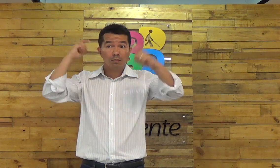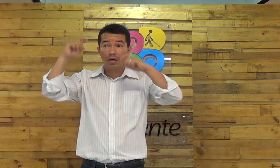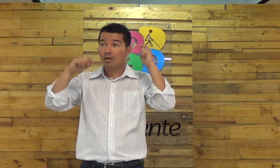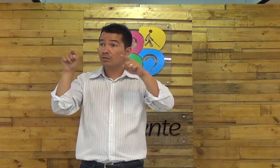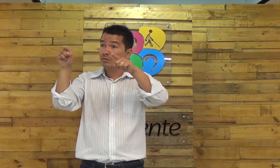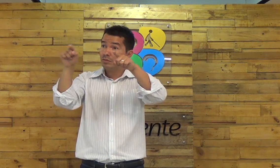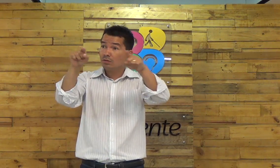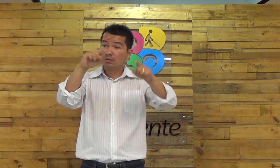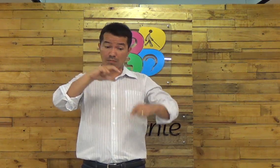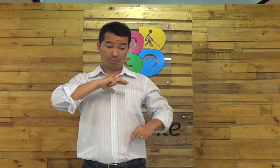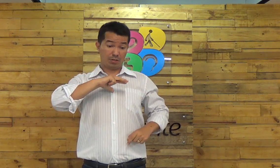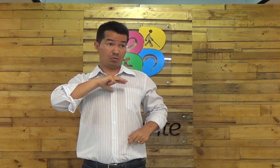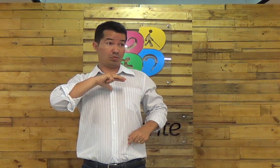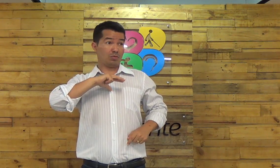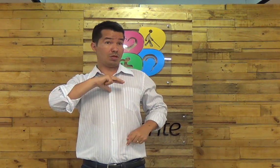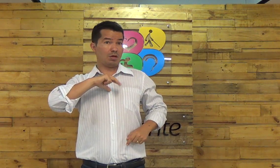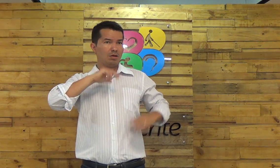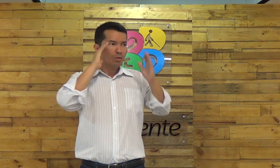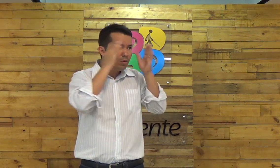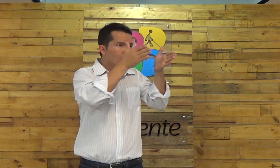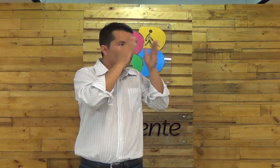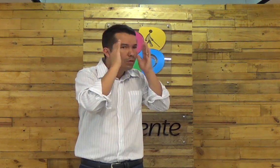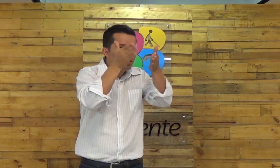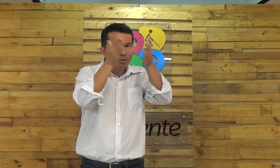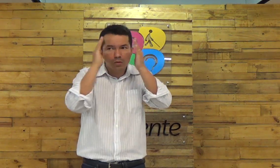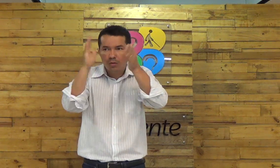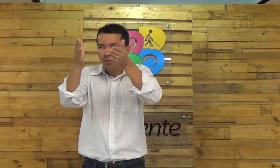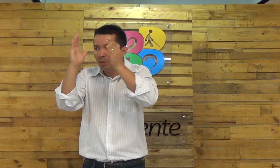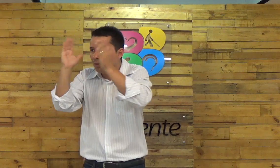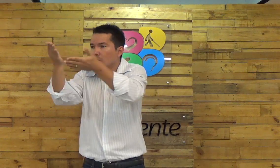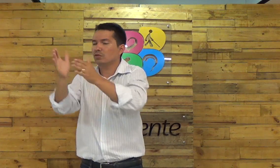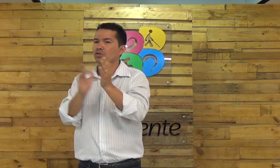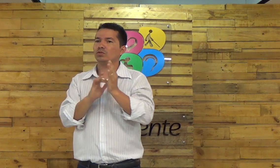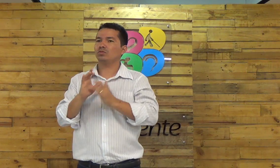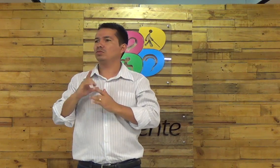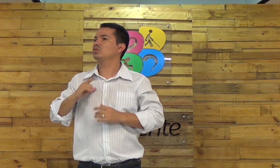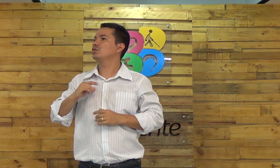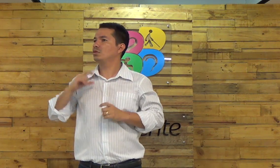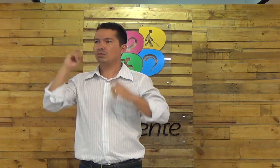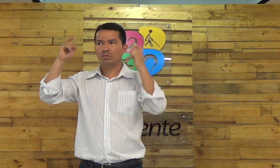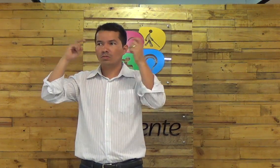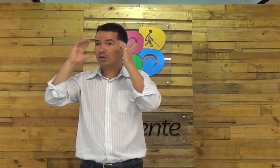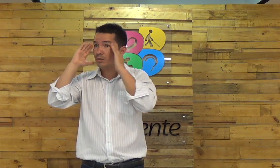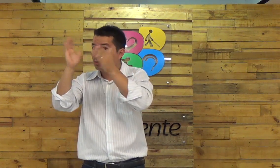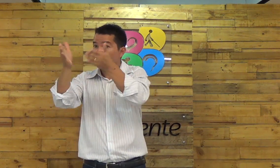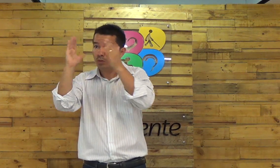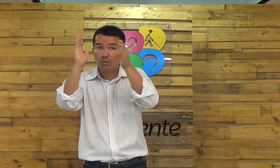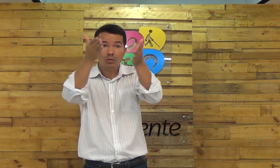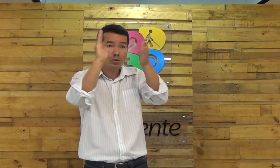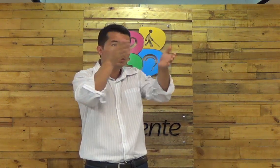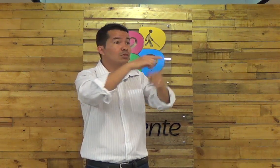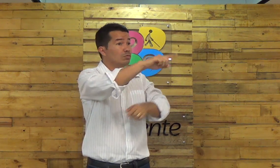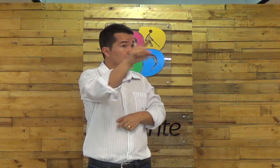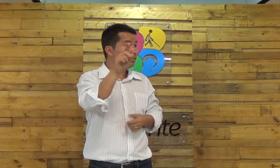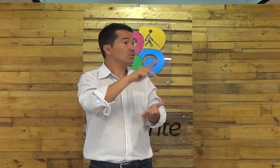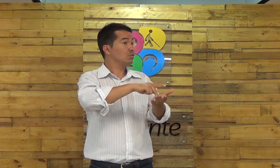Jesus se preocupava com você ele se preocupa e se preocupará com você você é você é muito importante para ele